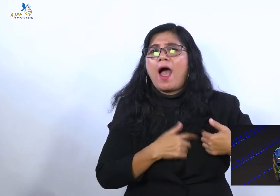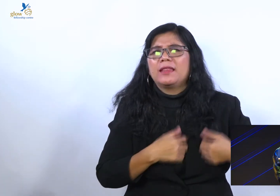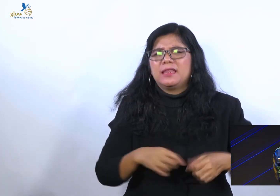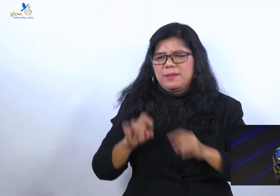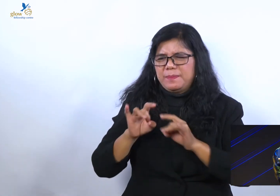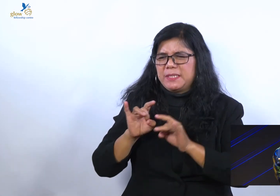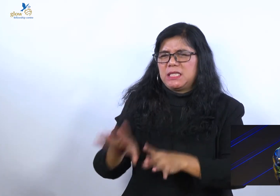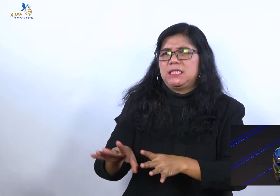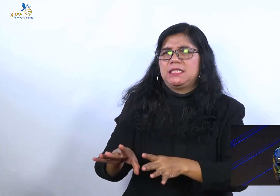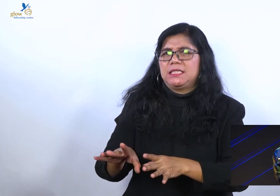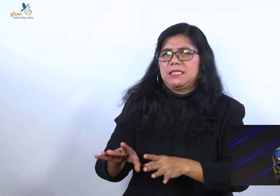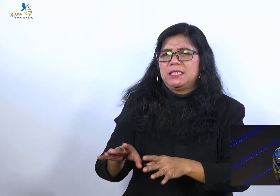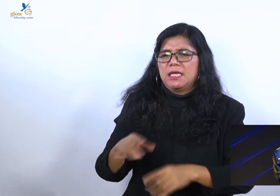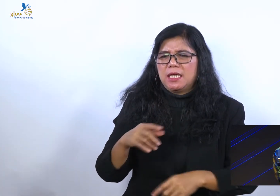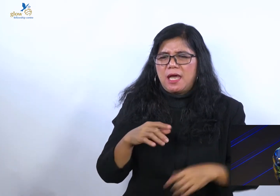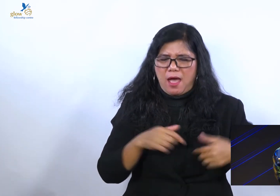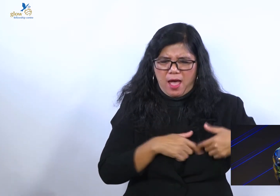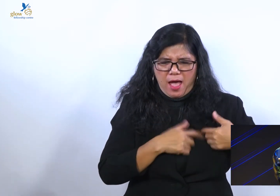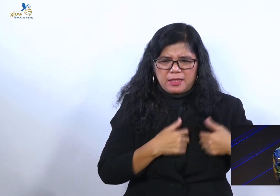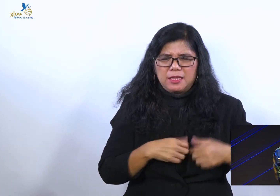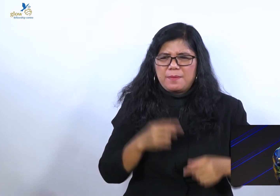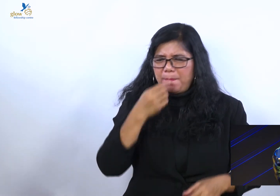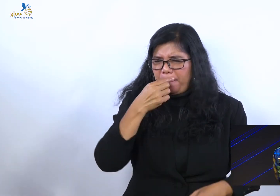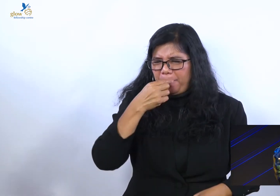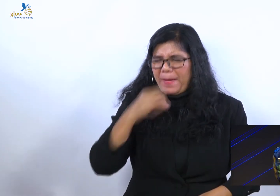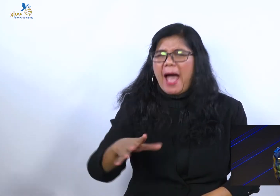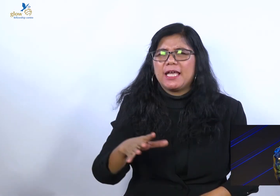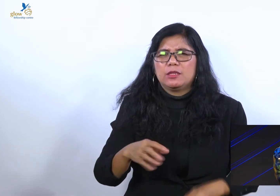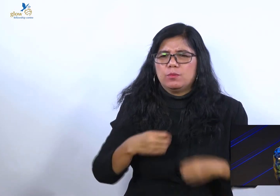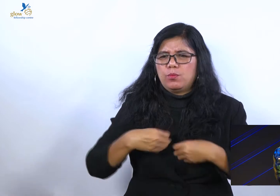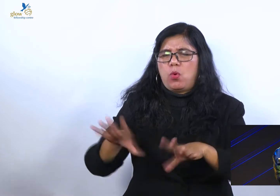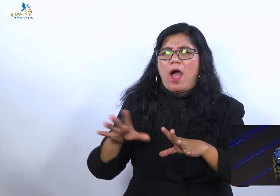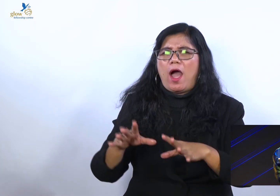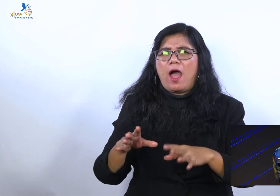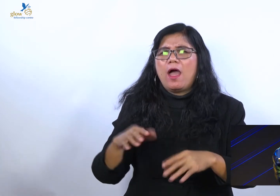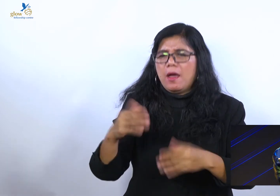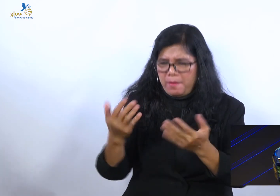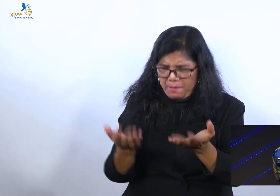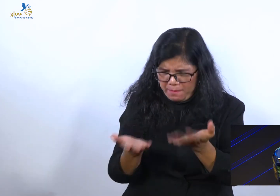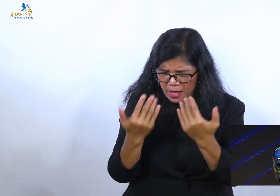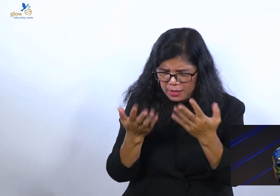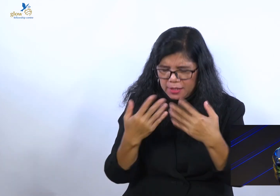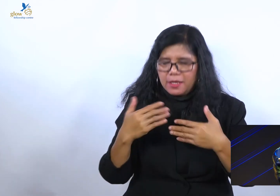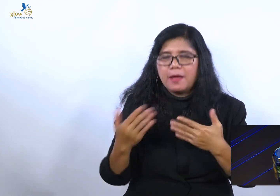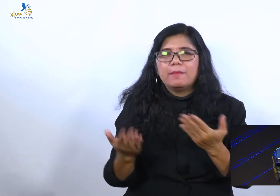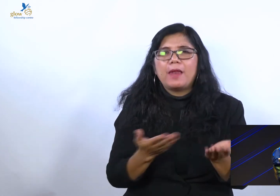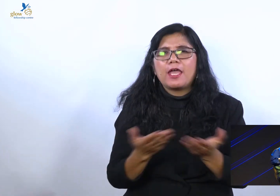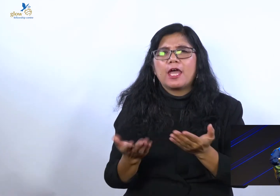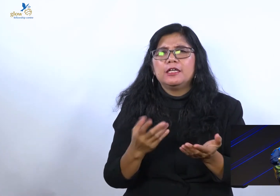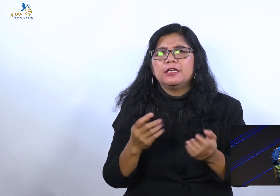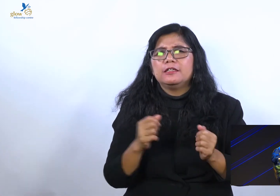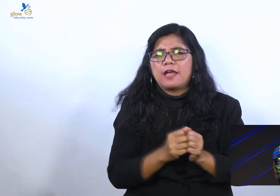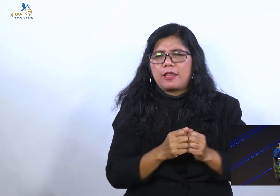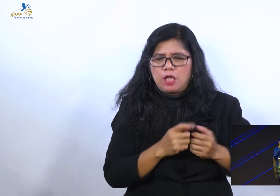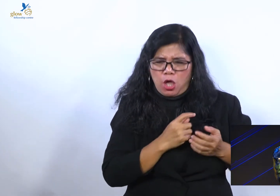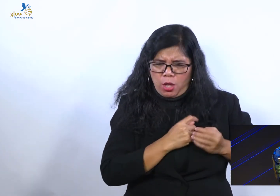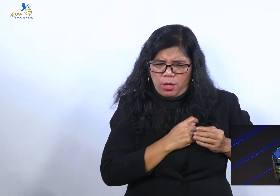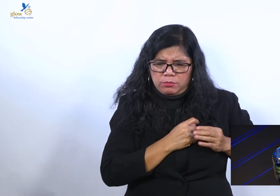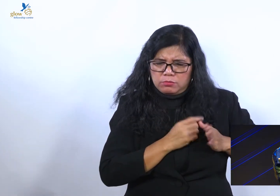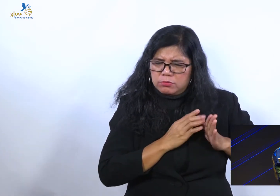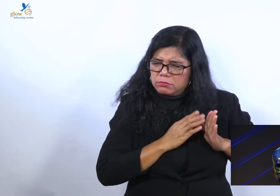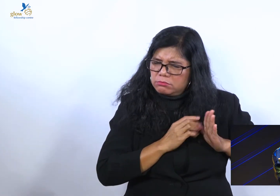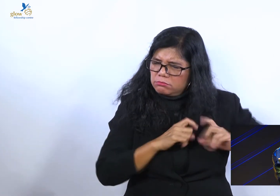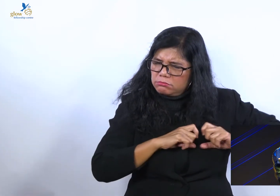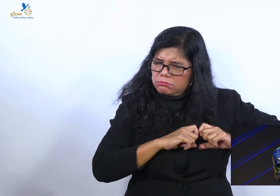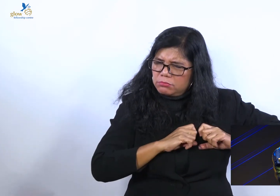Buang hati kepahitan saudara. Tapi mari melayani dengan tulus. Mari melayani meninggikan